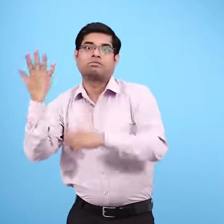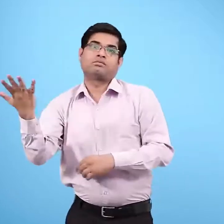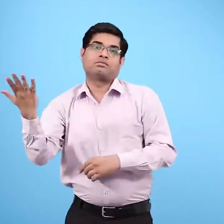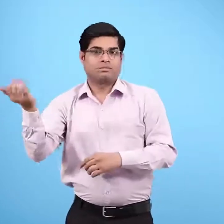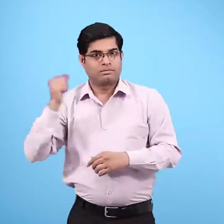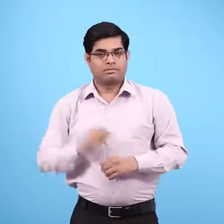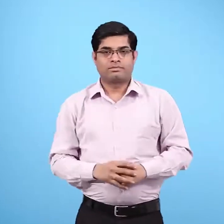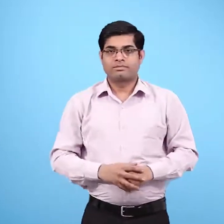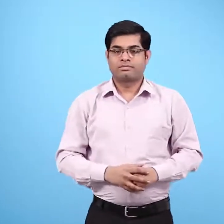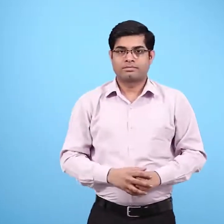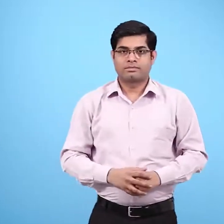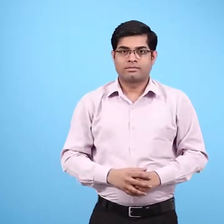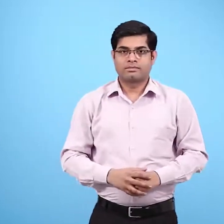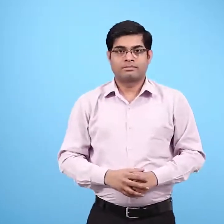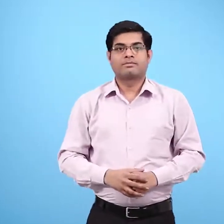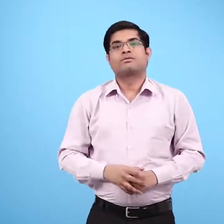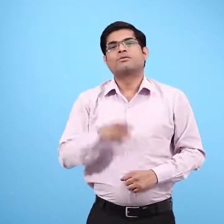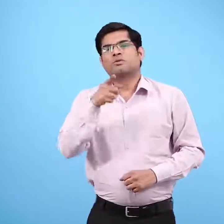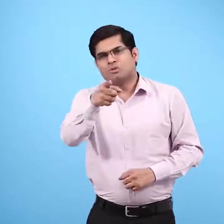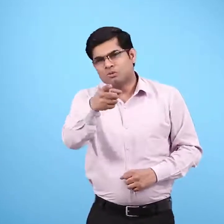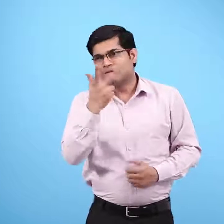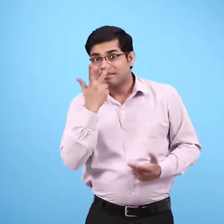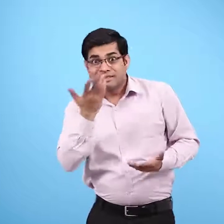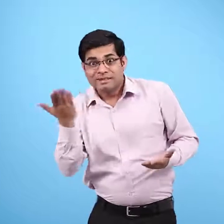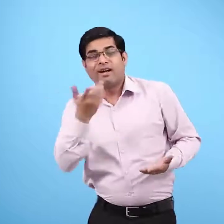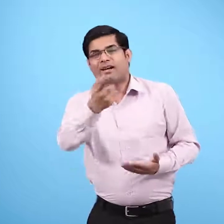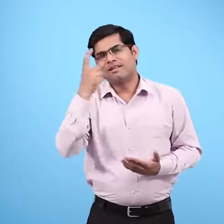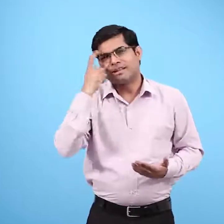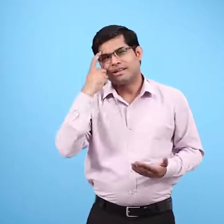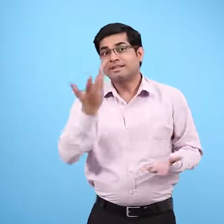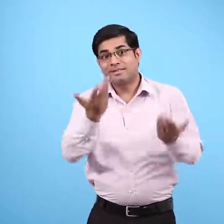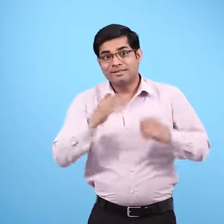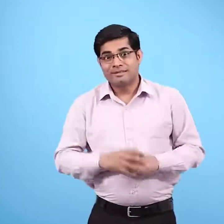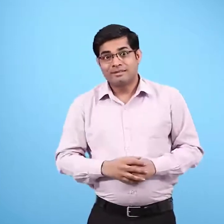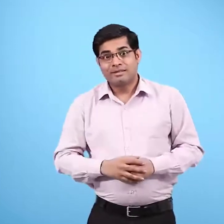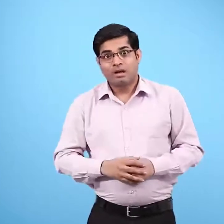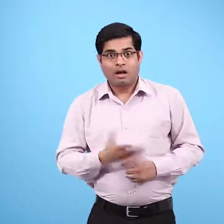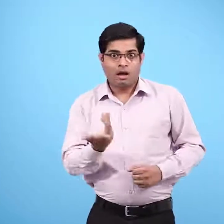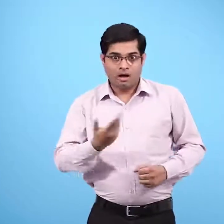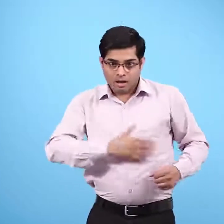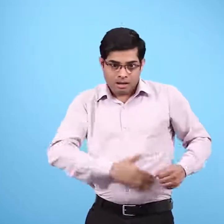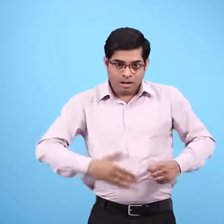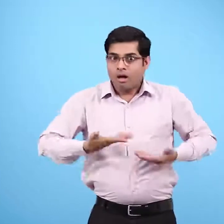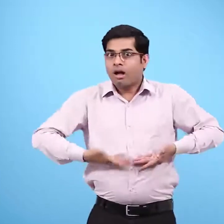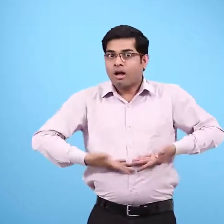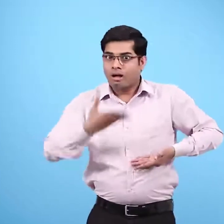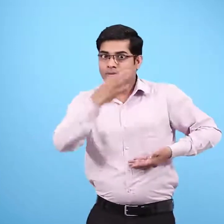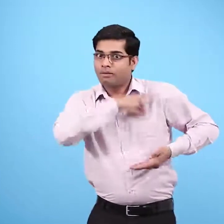चार घंटे कहो आप क्या सोचते हो है कुछ फाइदा इस पेट का